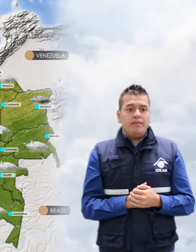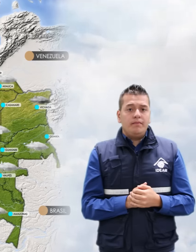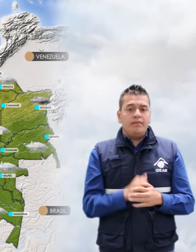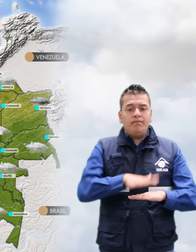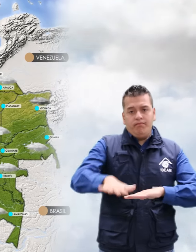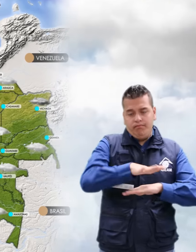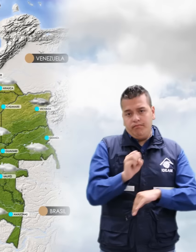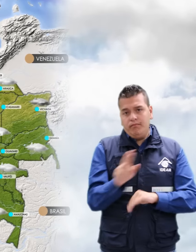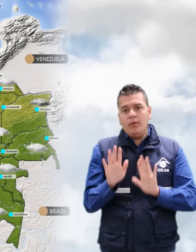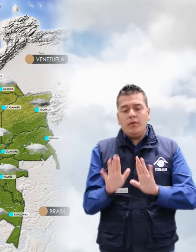oriental de Caquetá.